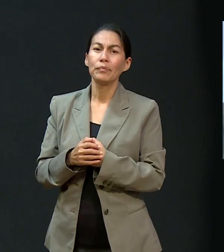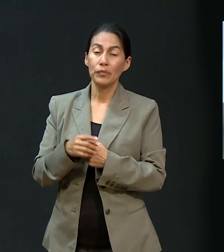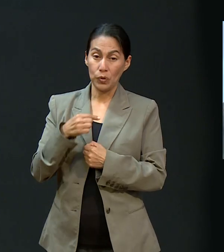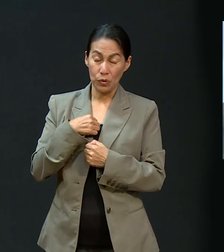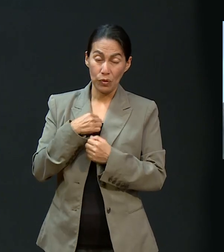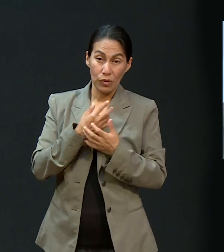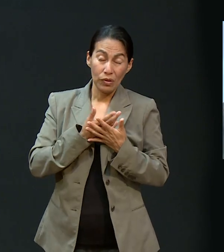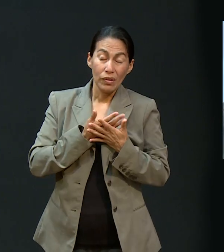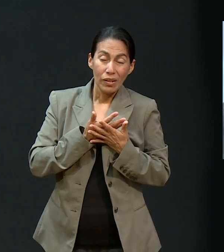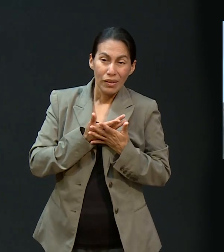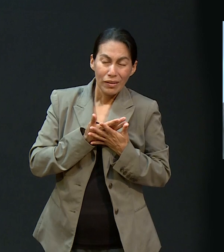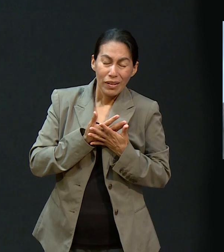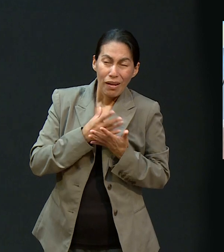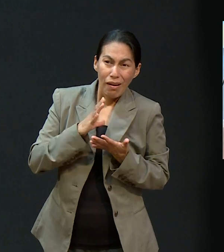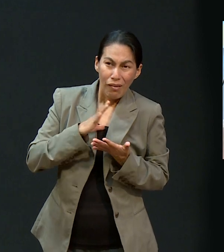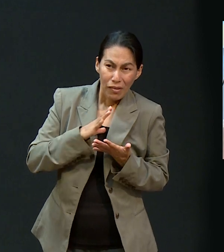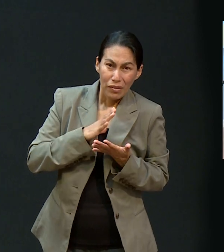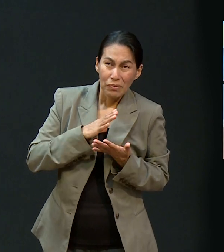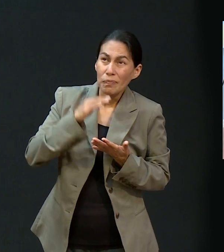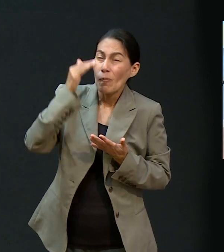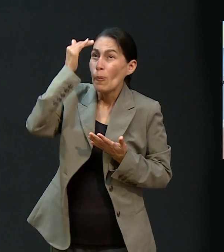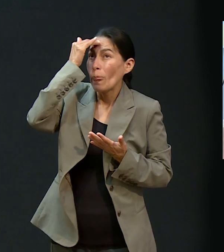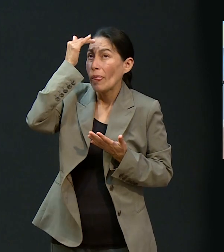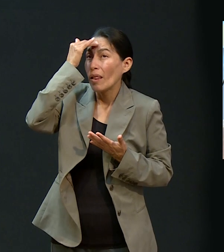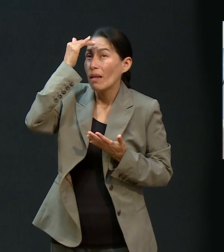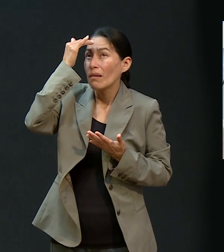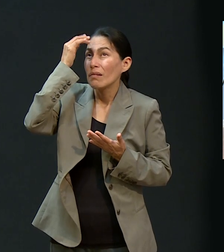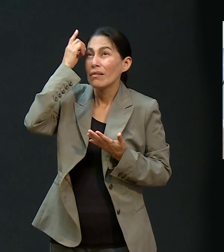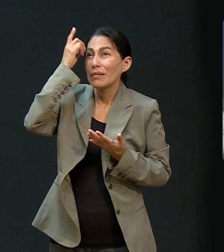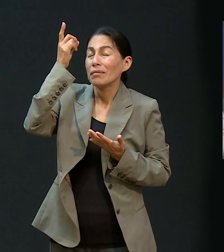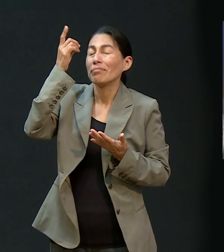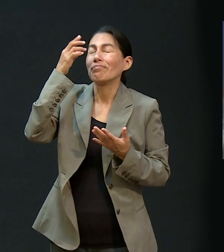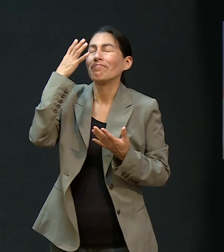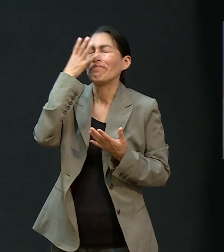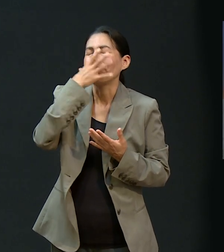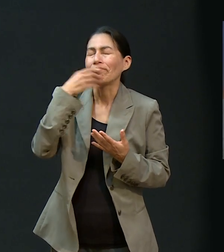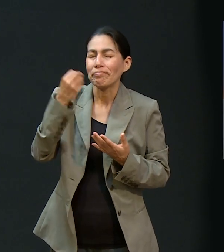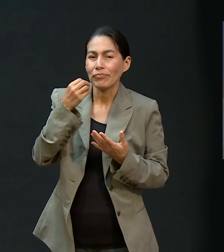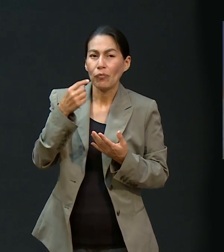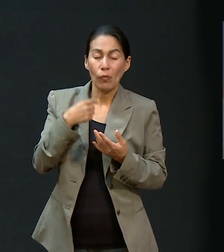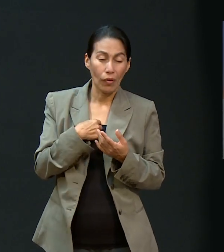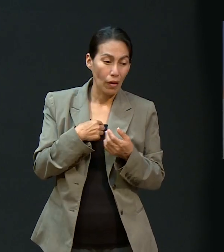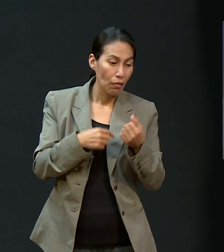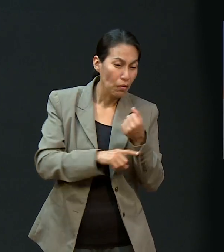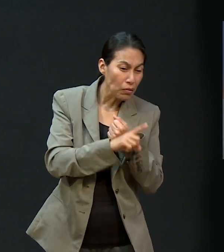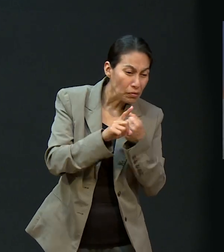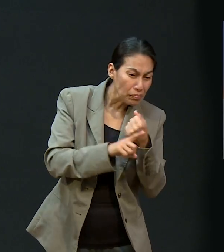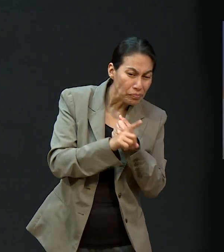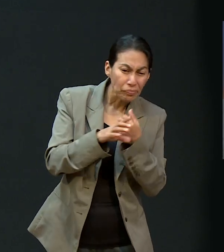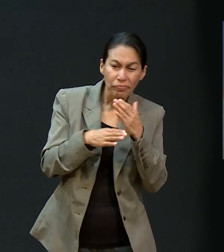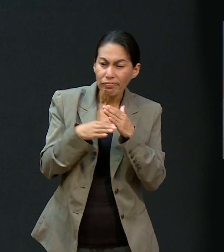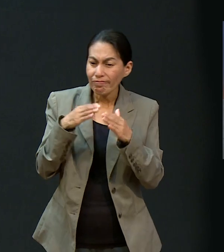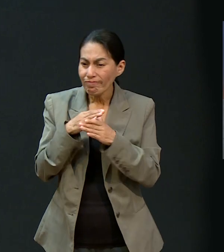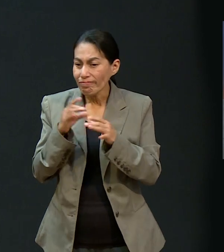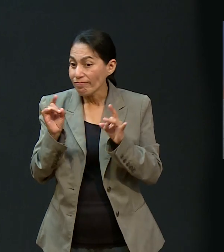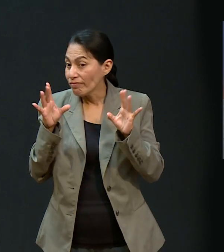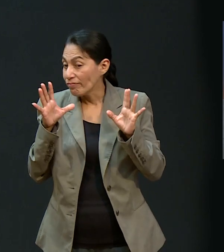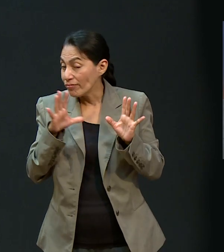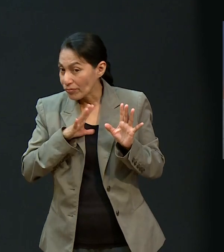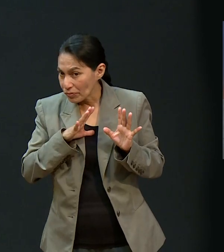Así es, porque digo, yo tengo la esperanza y yo conozco a Dios ahora más de cerca. Y digo, cualquier cosa que me pase,